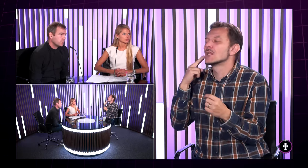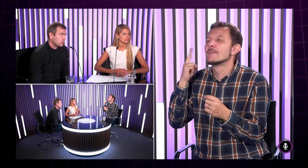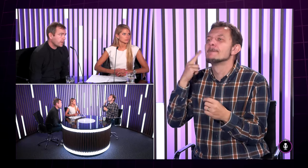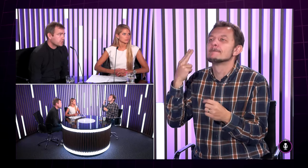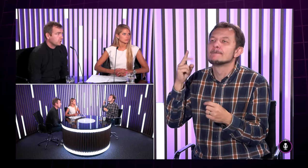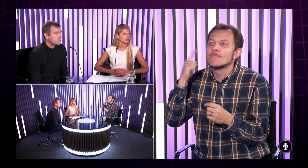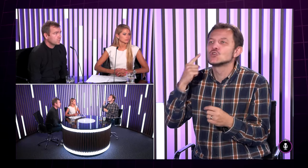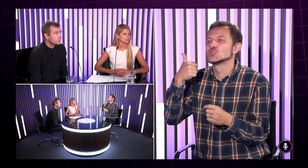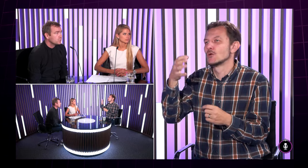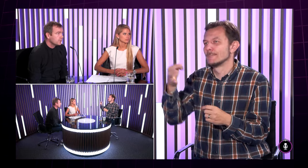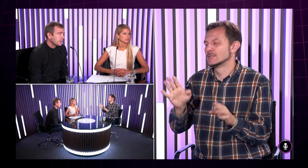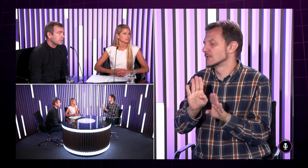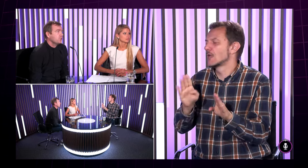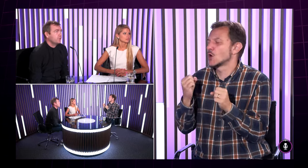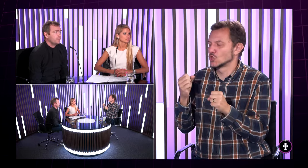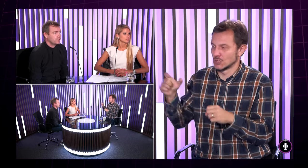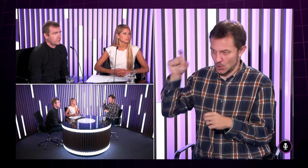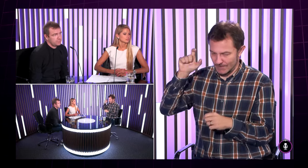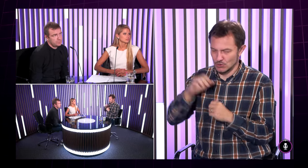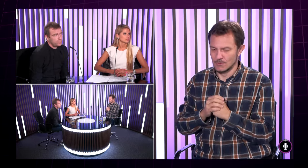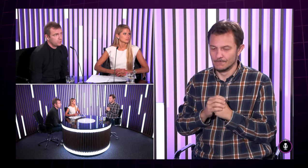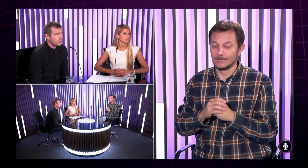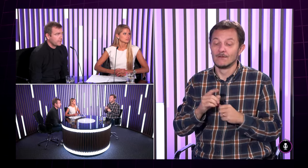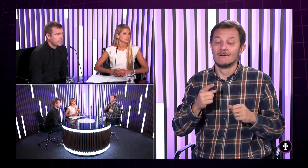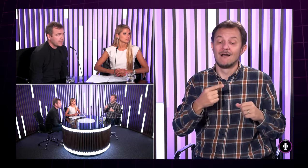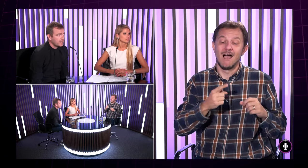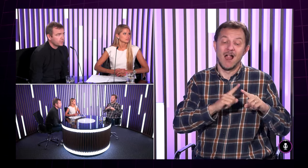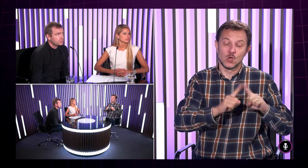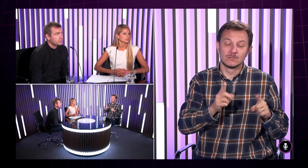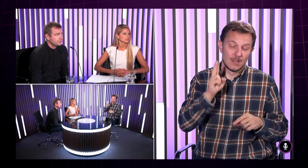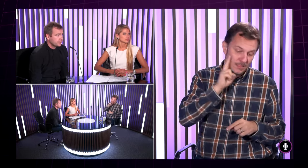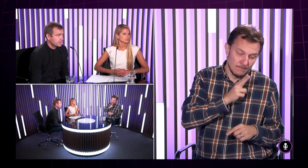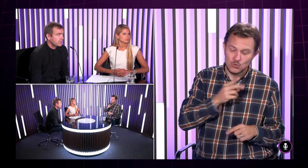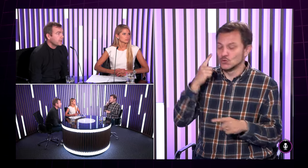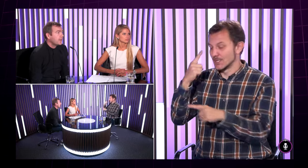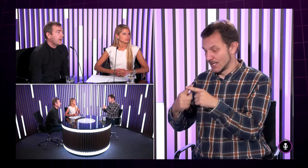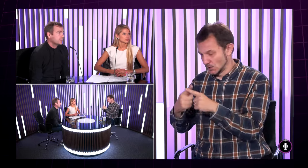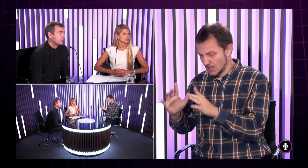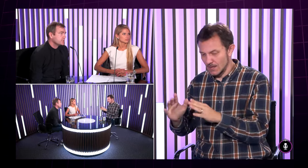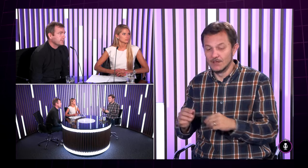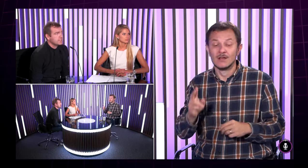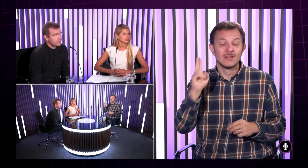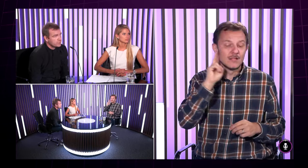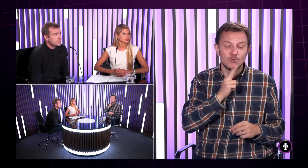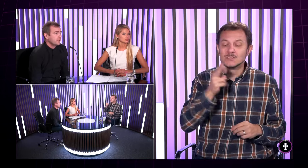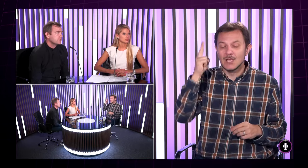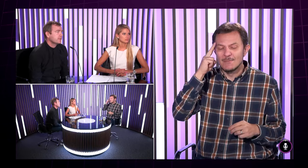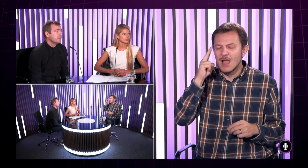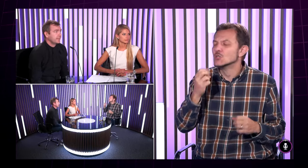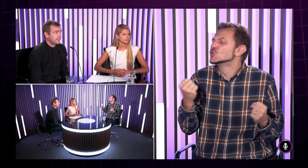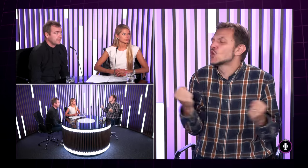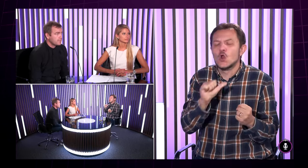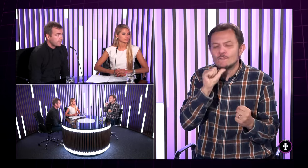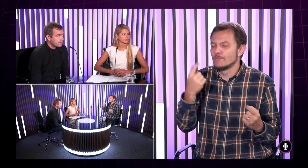A je to ako zosilňovač toho zvuku. Nehovoríme, že počujú stopercentne, ale počujú niečo. A ten rozdiel medzi nepočujúcimi a